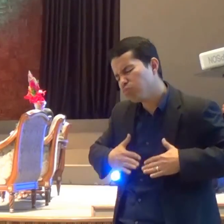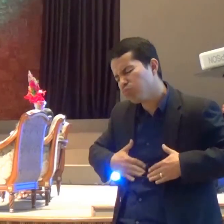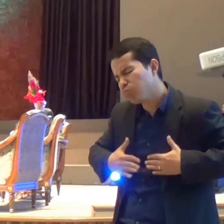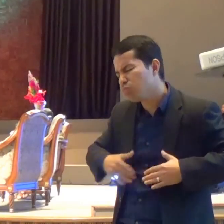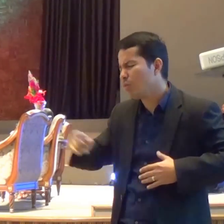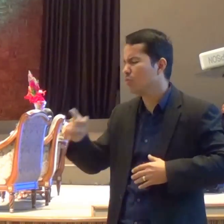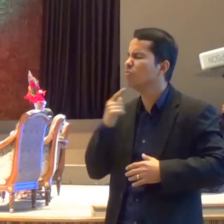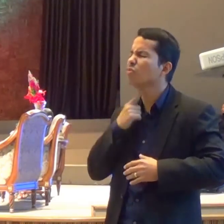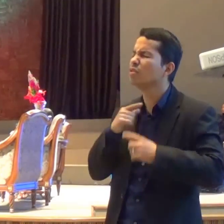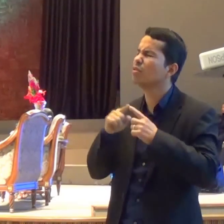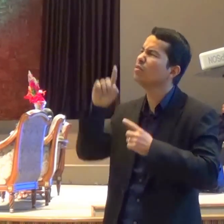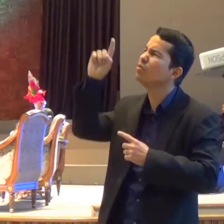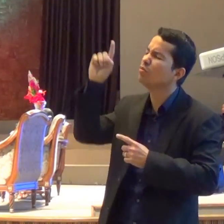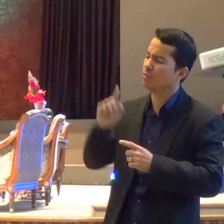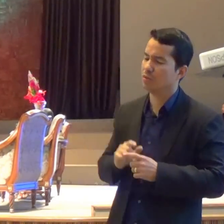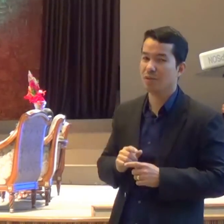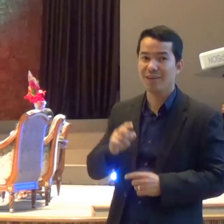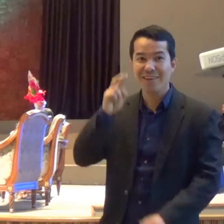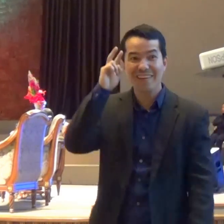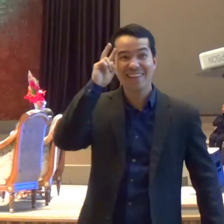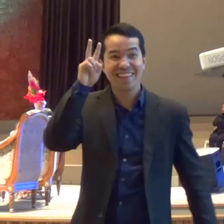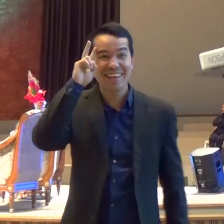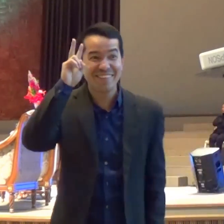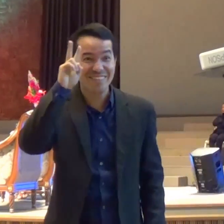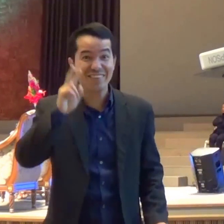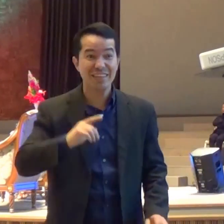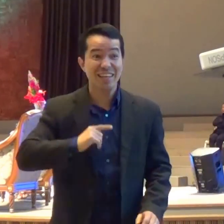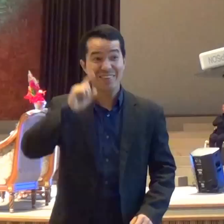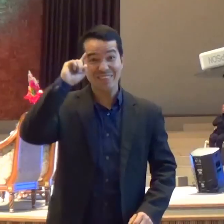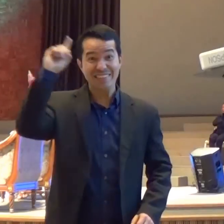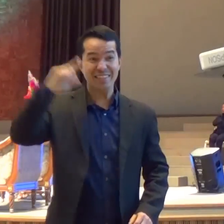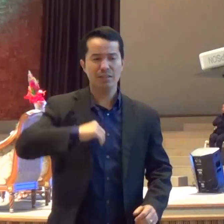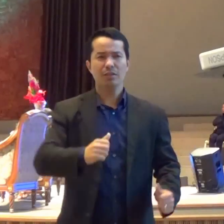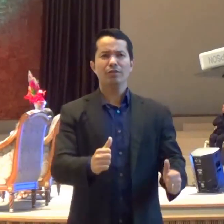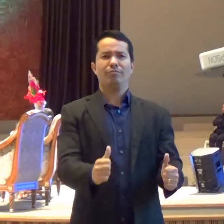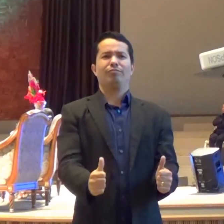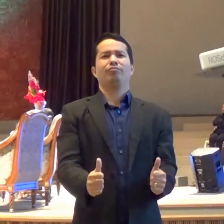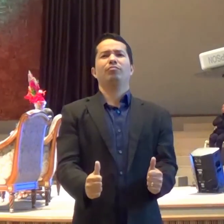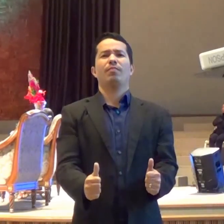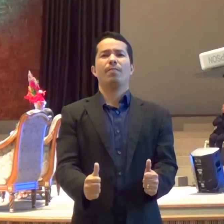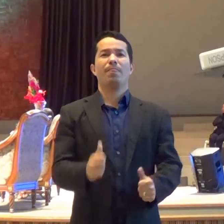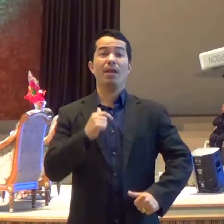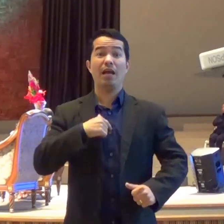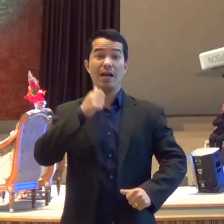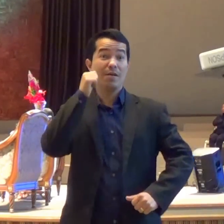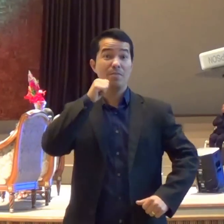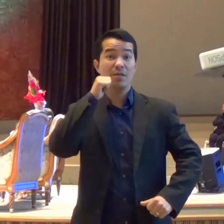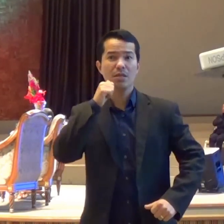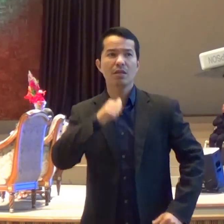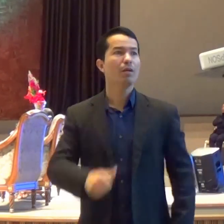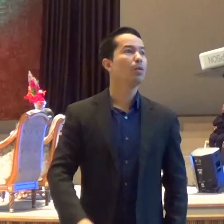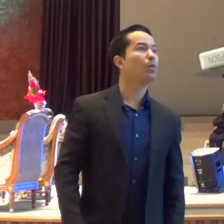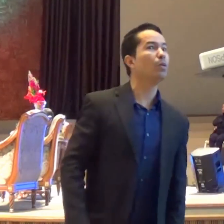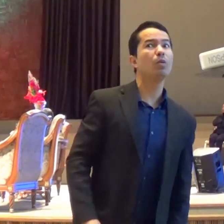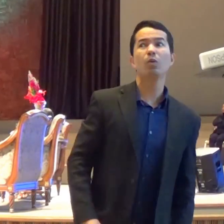vontade De Deus E eu me lembro Que ela estava Dentro do batistério Com o pescoço Esticadinho Assim Sabe